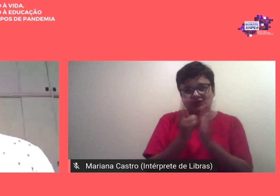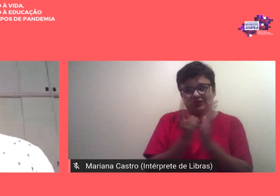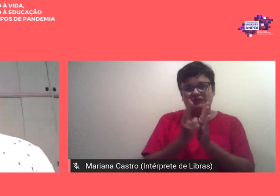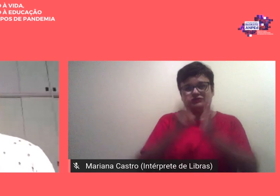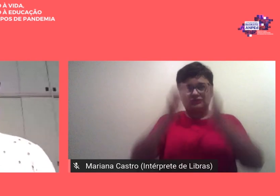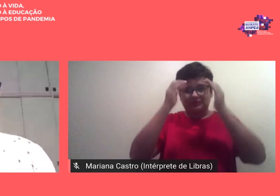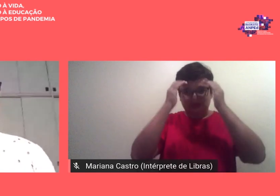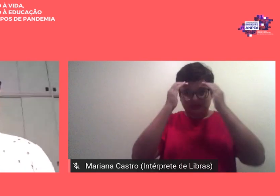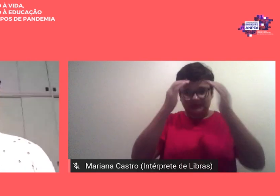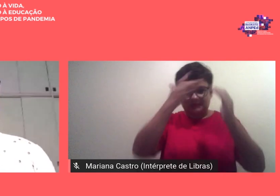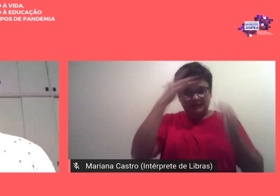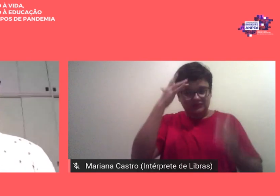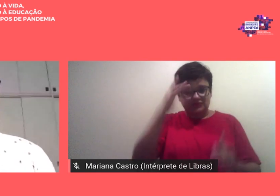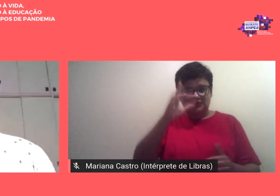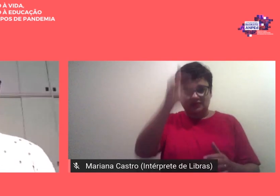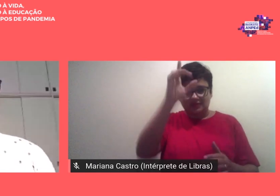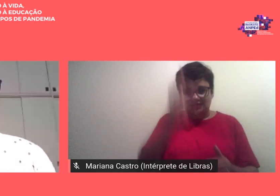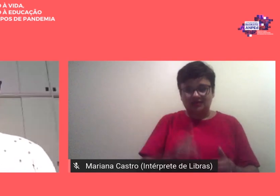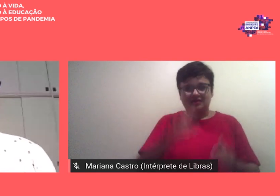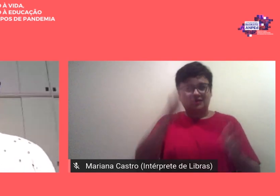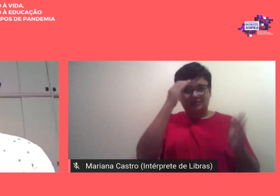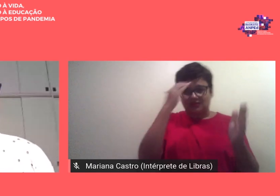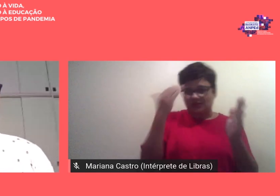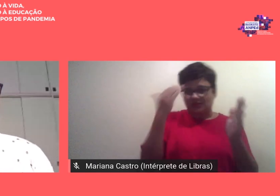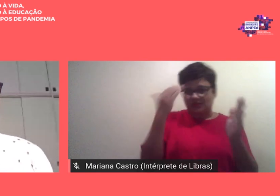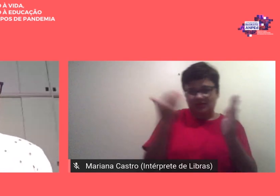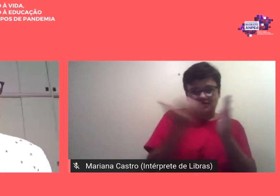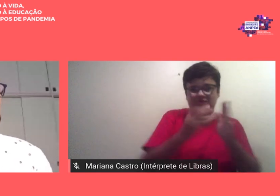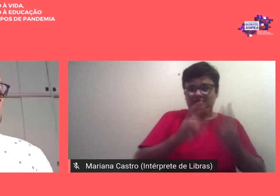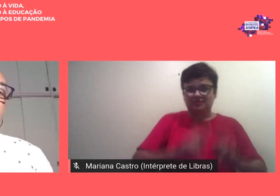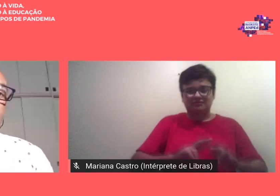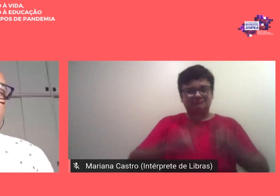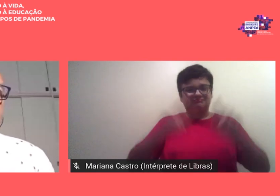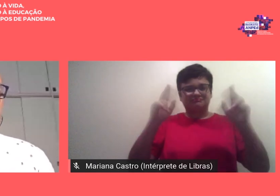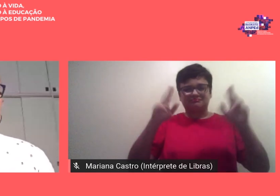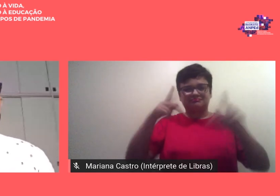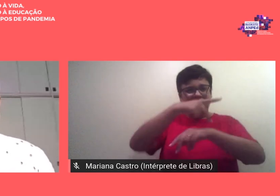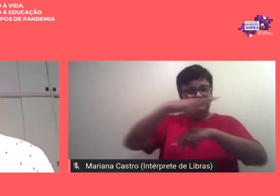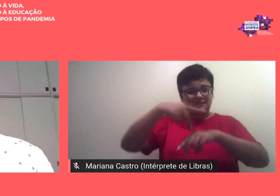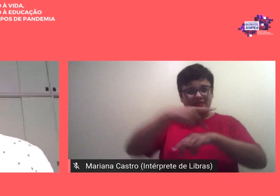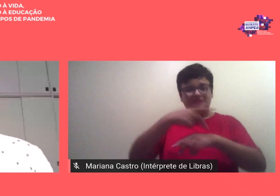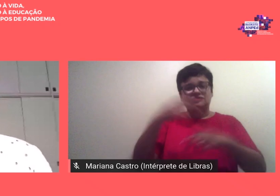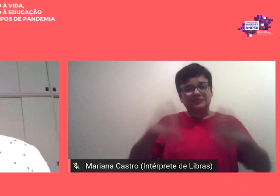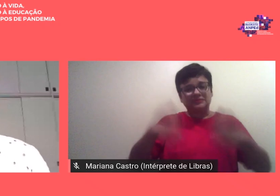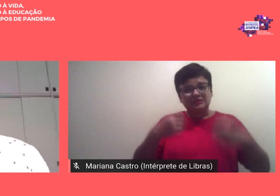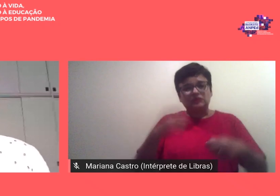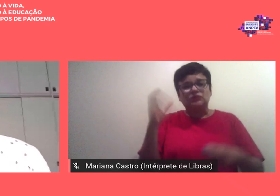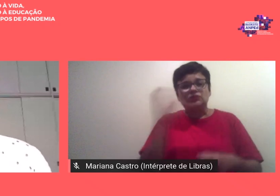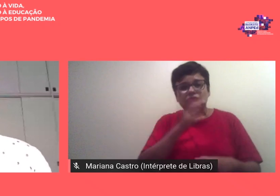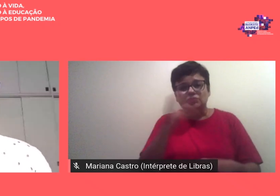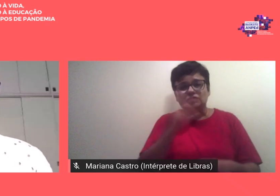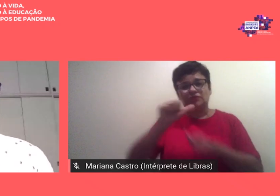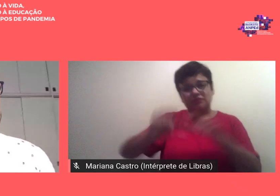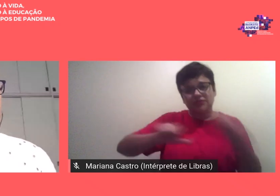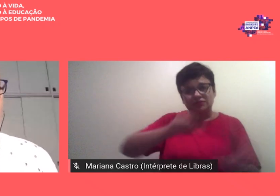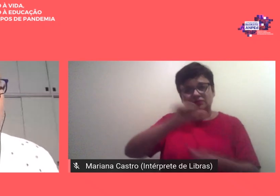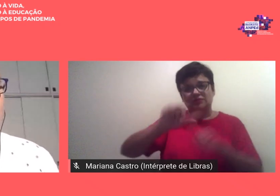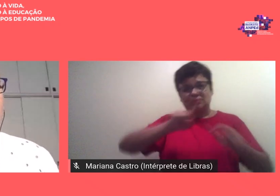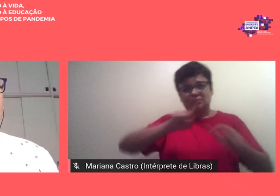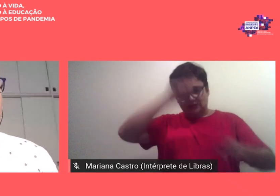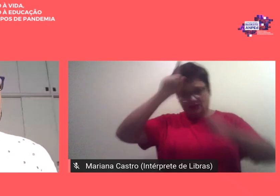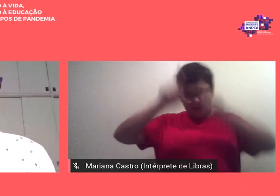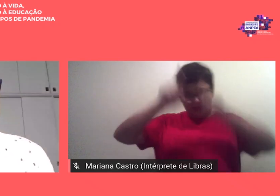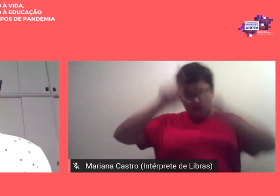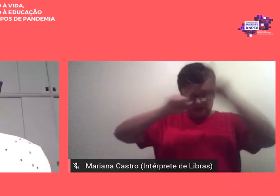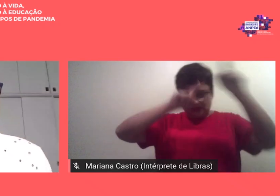deficiência não respeita a diferença é um país que precisa urgentemente ser repensado ser reinventado ser